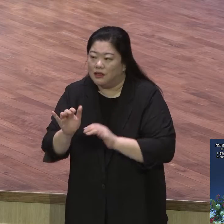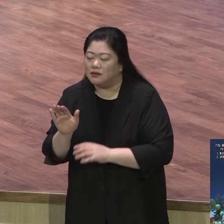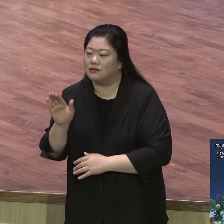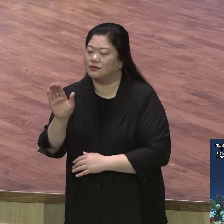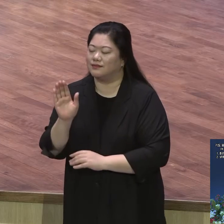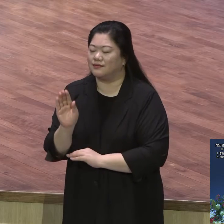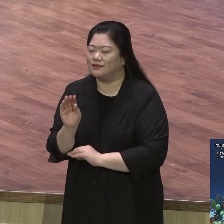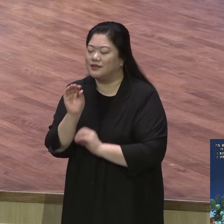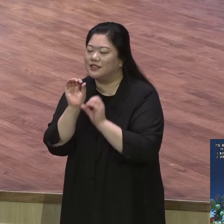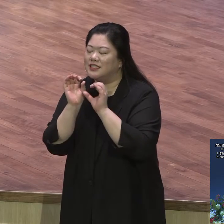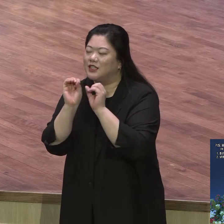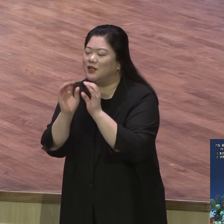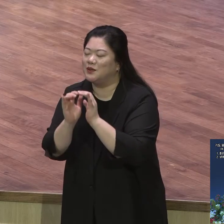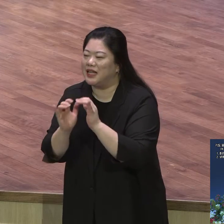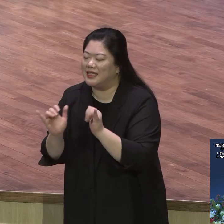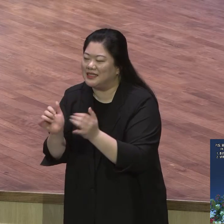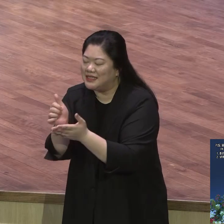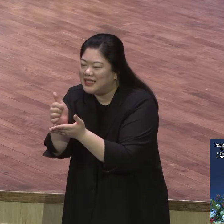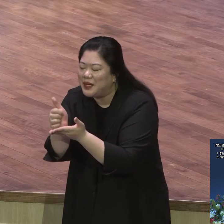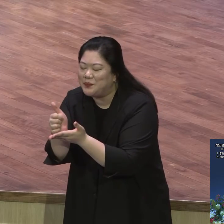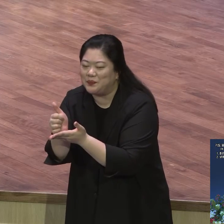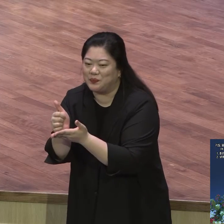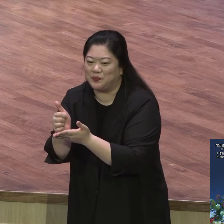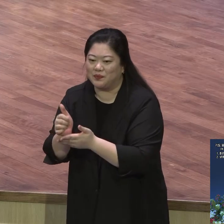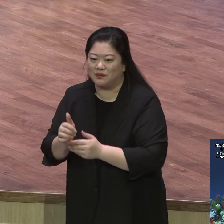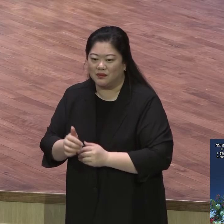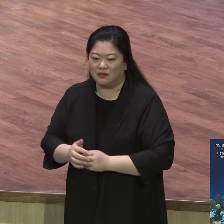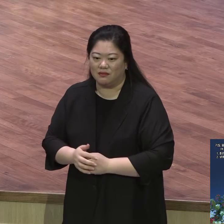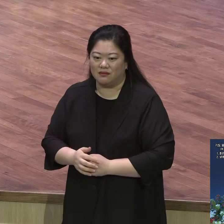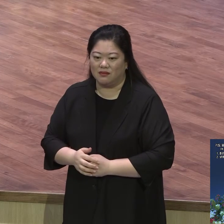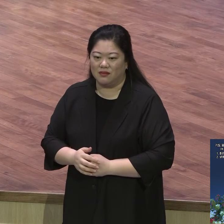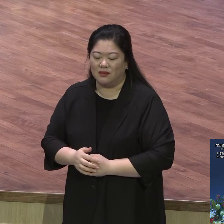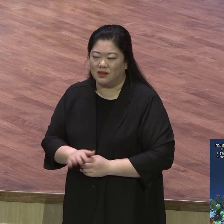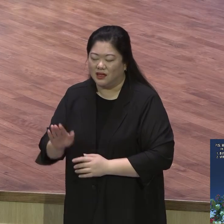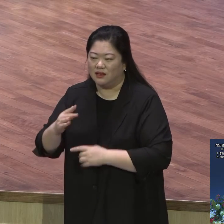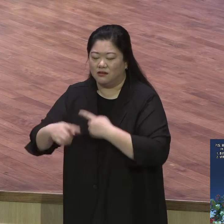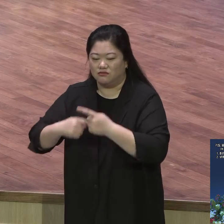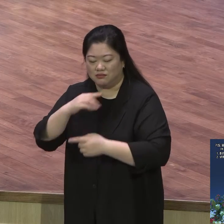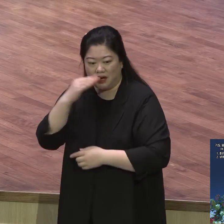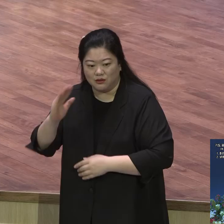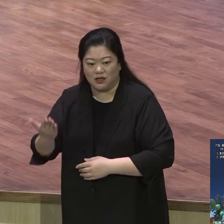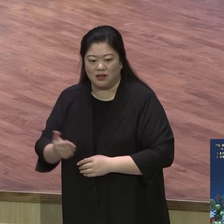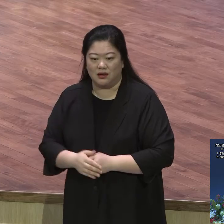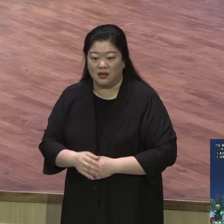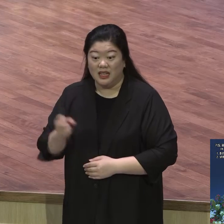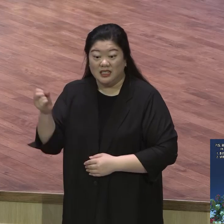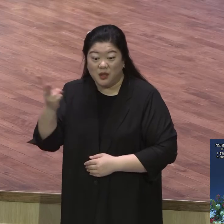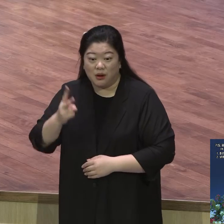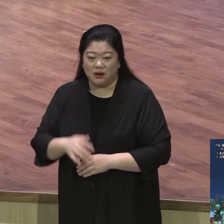목사되는 순간에 아무리 골통장 놀아도 어떻게 해요 기도하는 마음 바라봐야 돼요 안 그러면 성질 나와